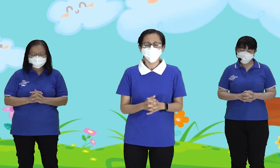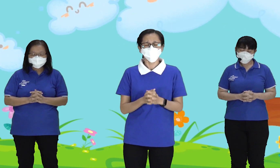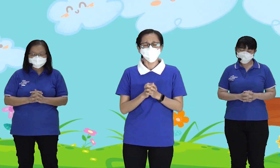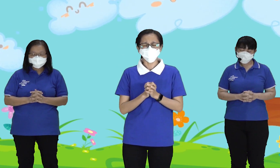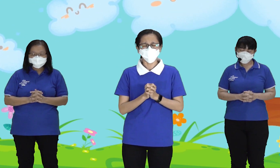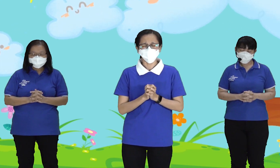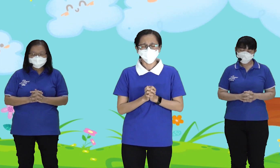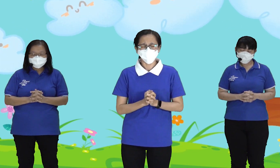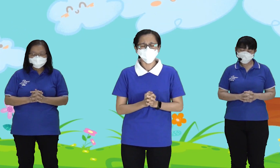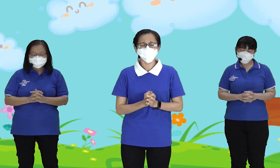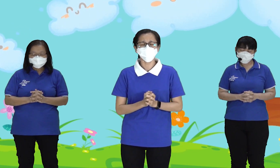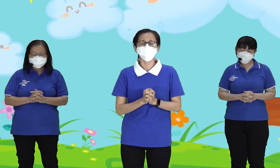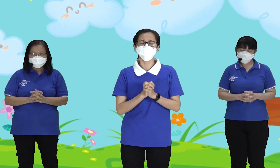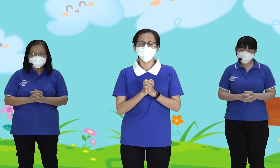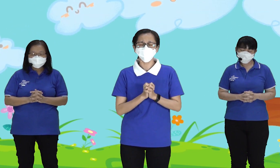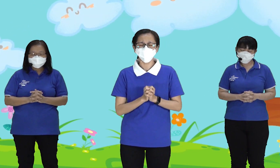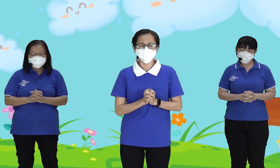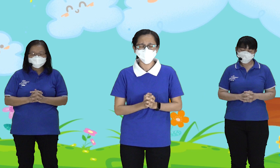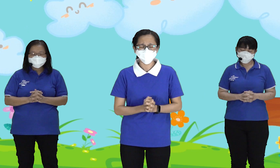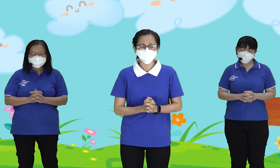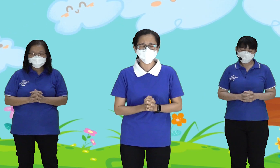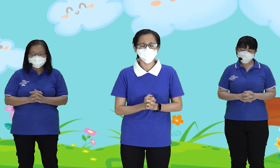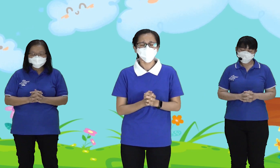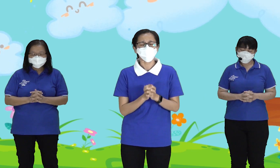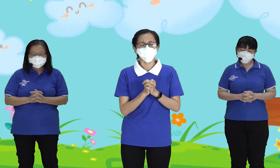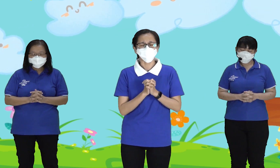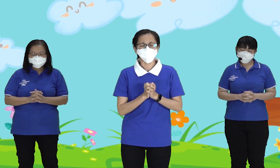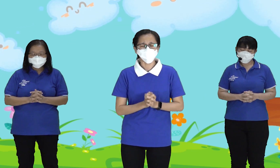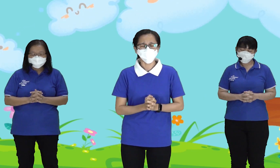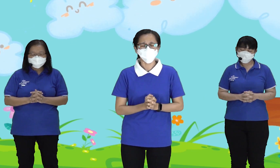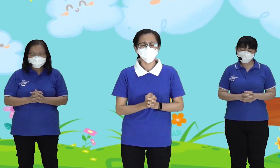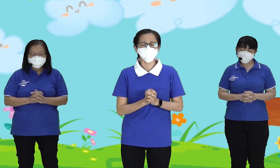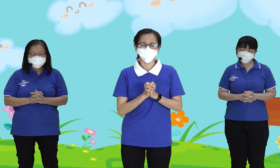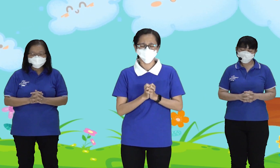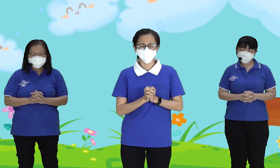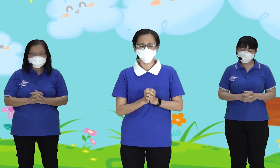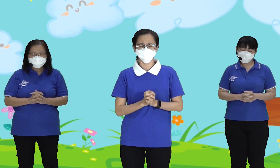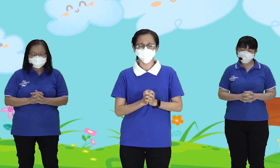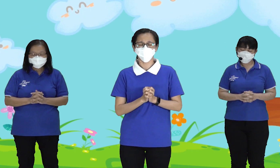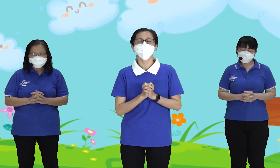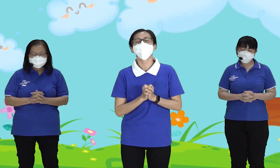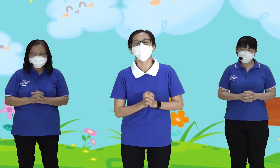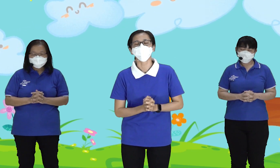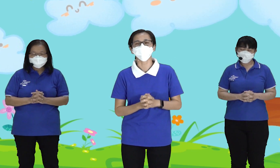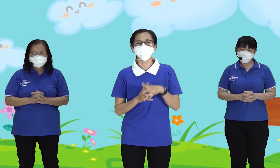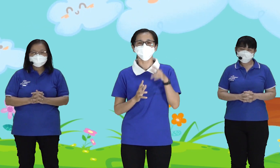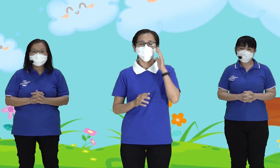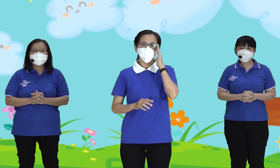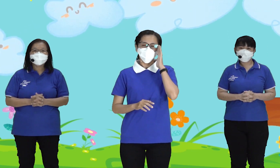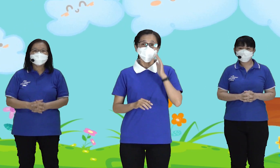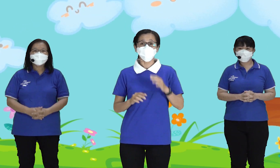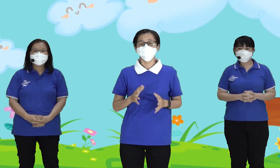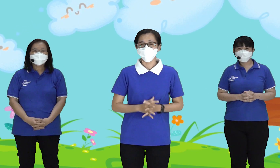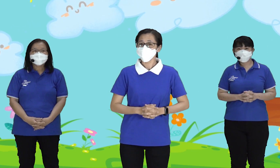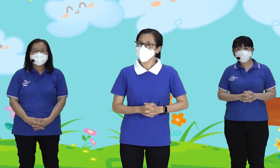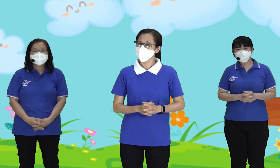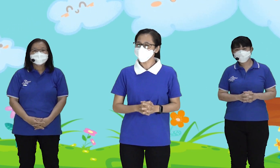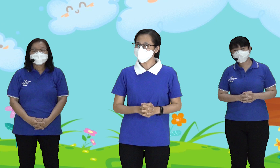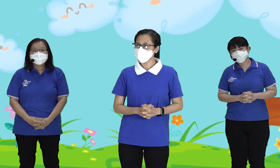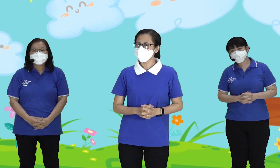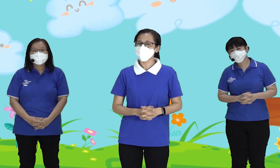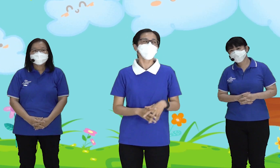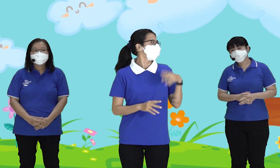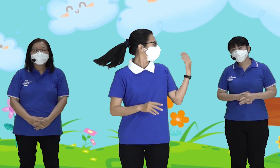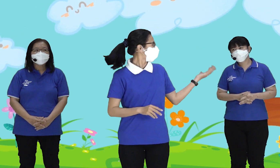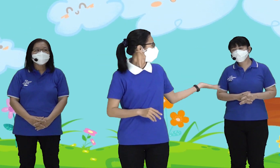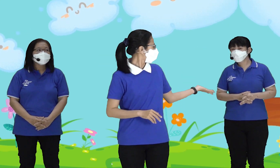Terima Kasih Tuhan Di Dalam Nama Tuhan Yesus Kami Berdoa Dan Mengucap Syukur Amin Ibadah Kita Sampai